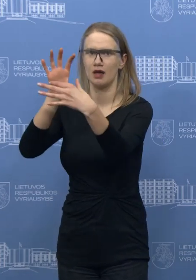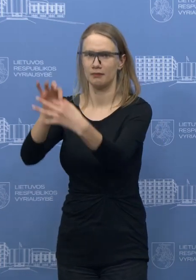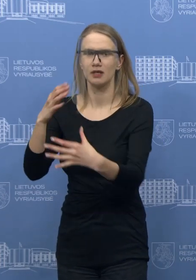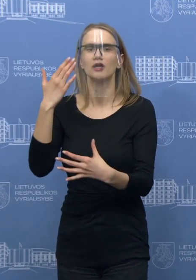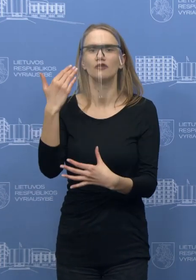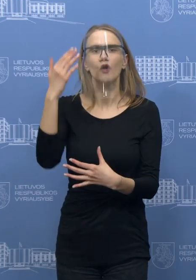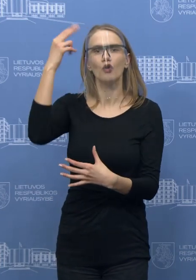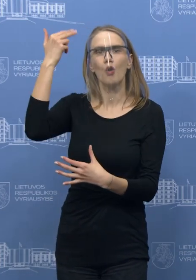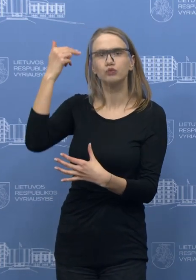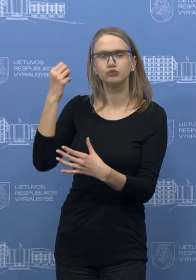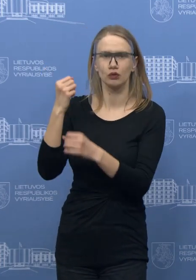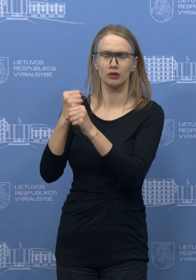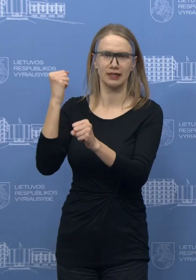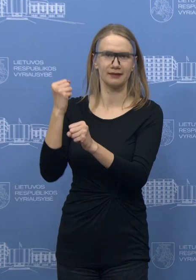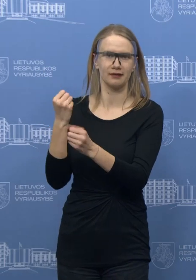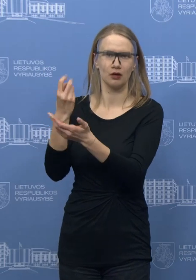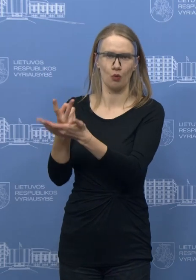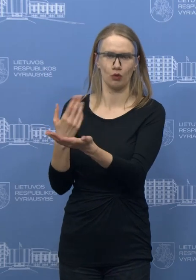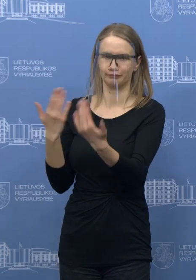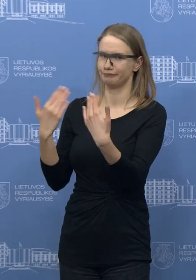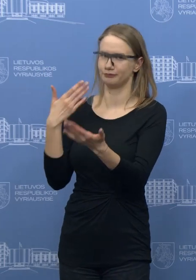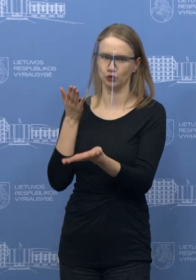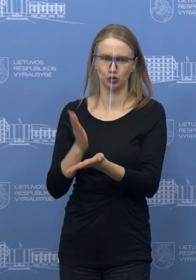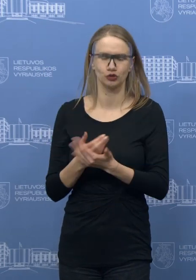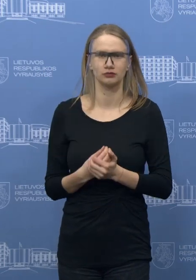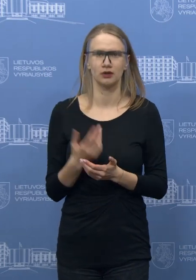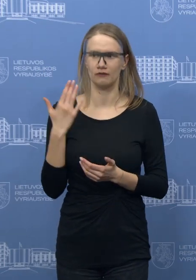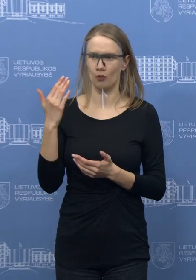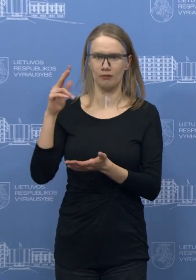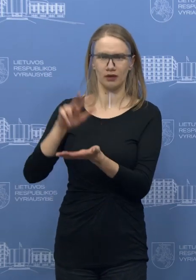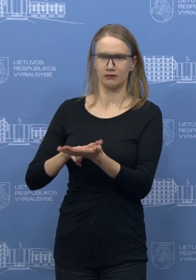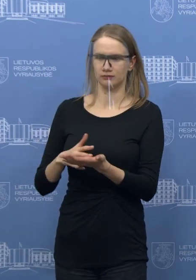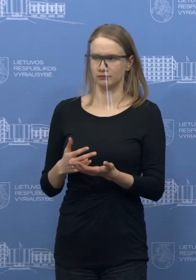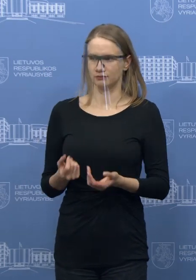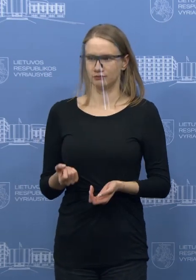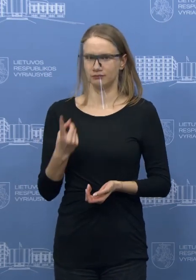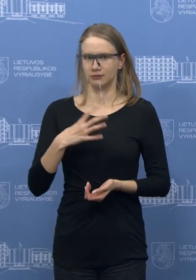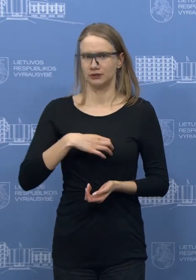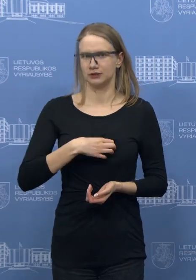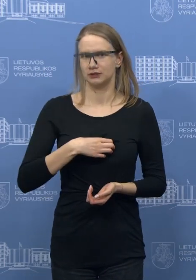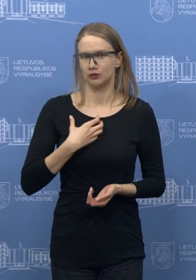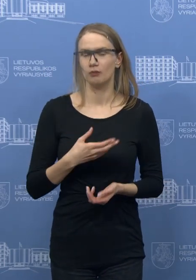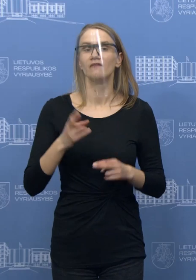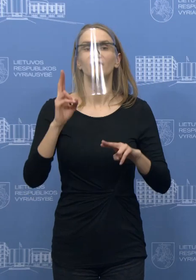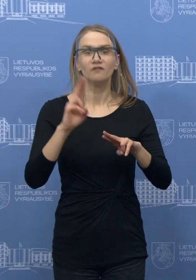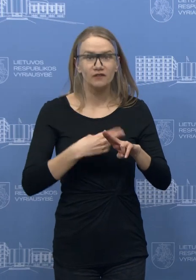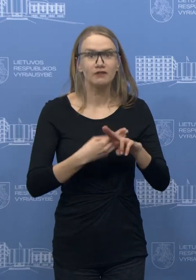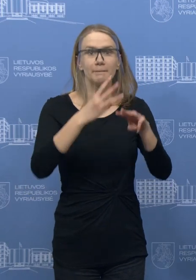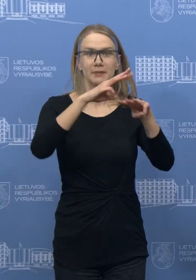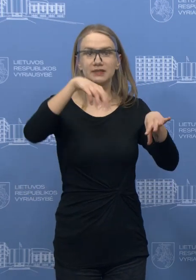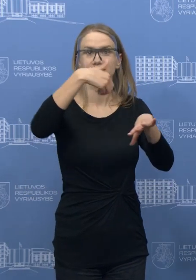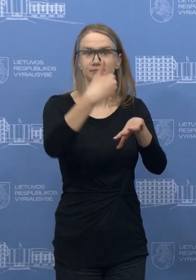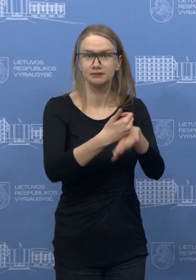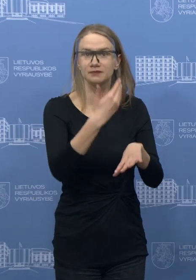ligoninėje, ir dėja jų patvirtinimai yra šukiruojantis. Tai ministro yra priegeratyvais, nušalino, reikia atlikti